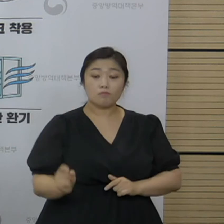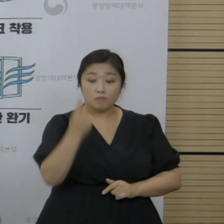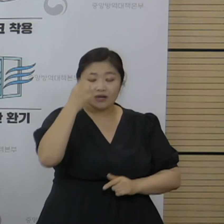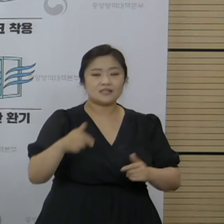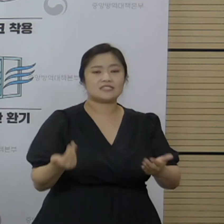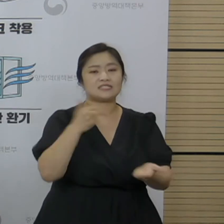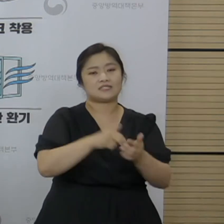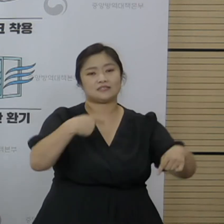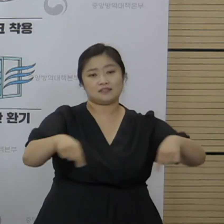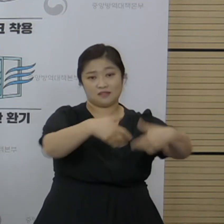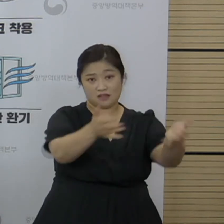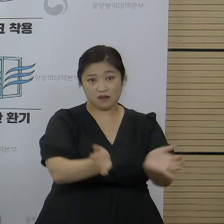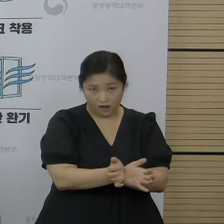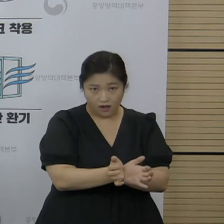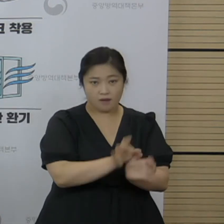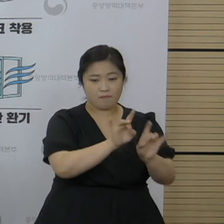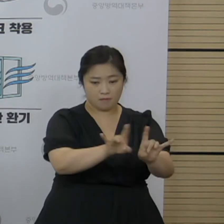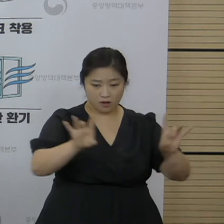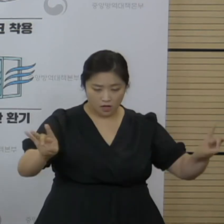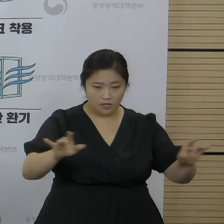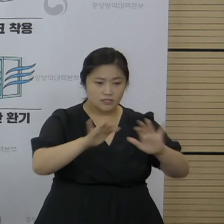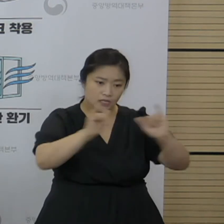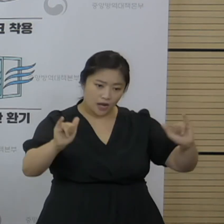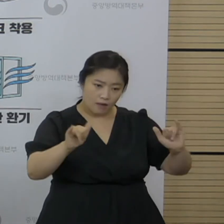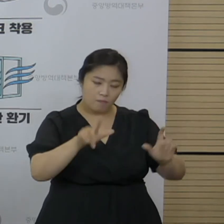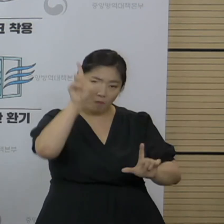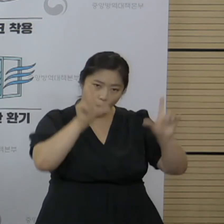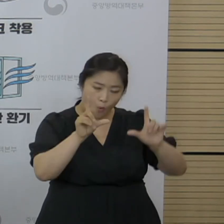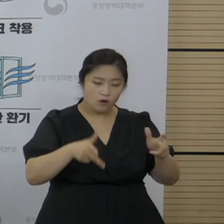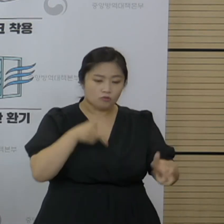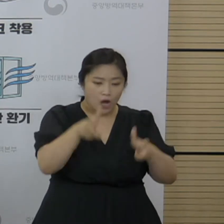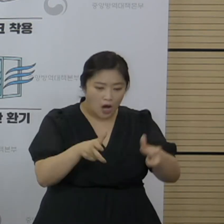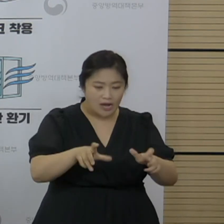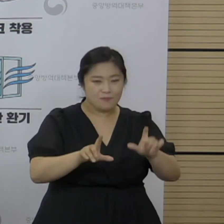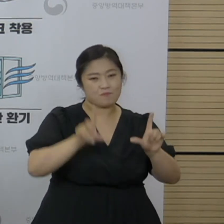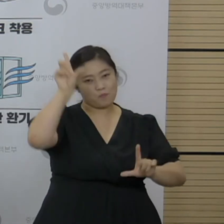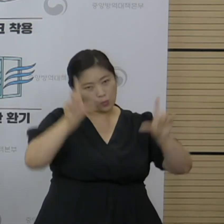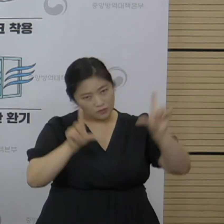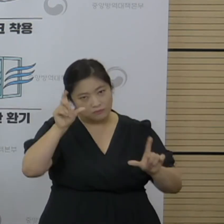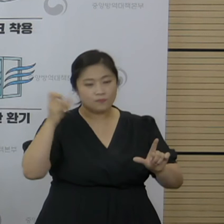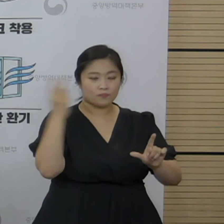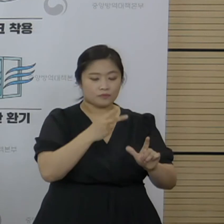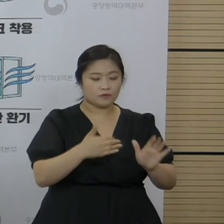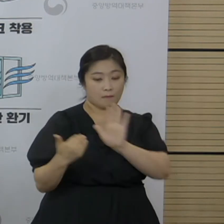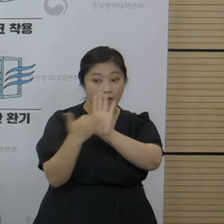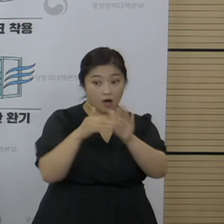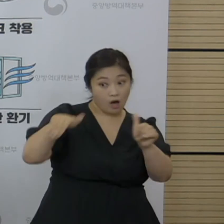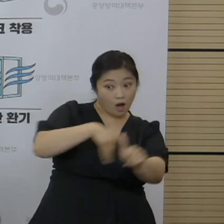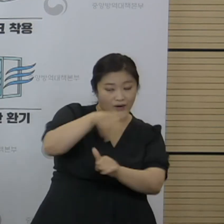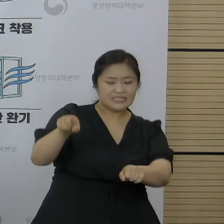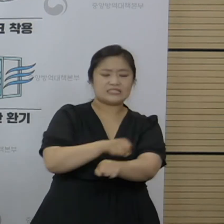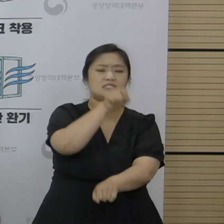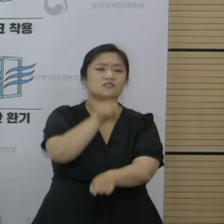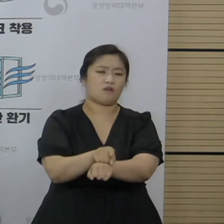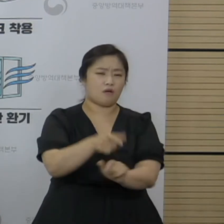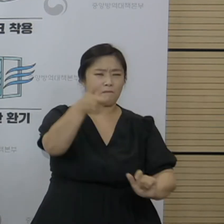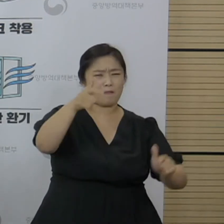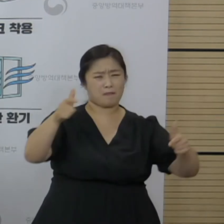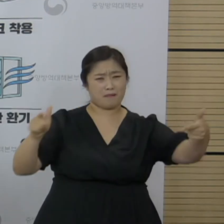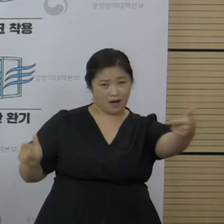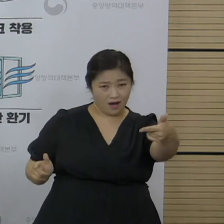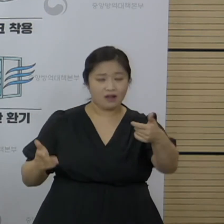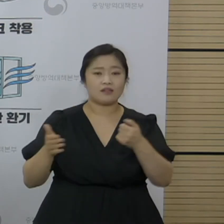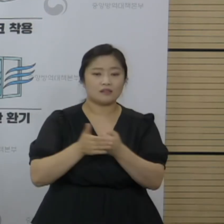지자체별로 어떤 인구구조라든지 산업구조, 그다음에 방역 상황 이런 특성들이 다 다르기 때문에